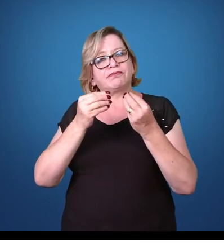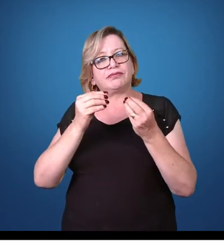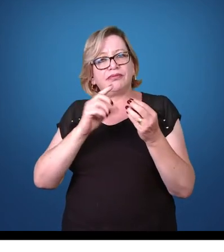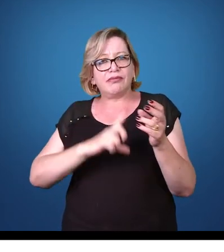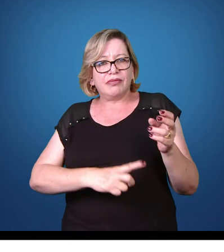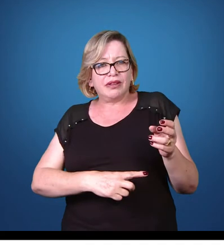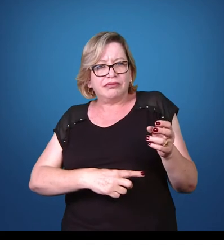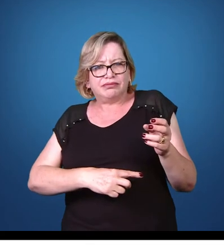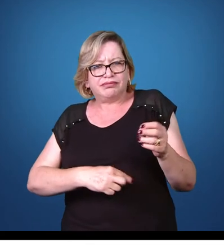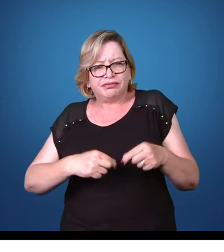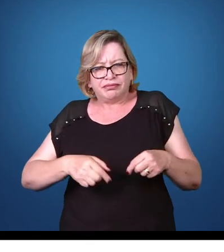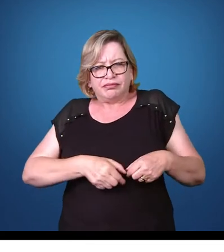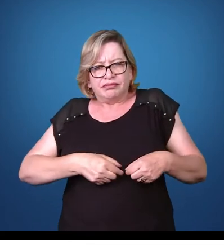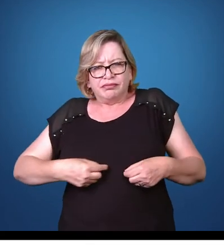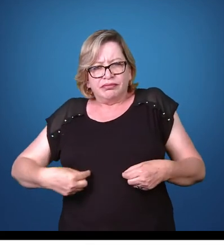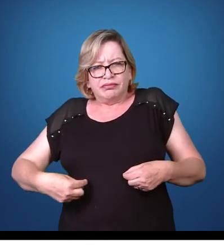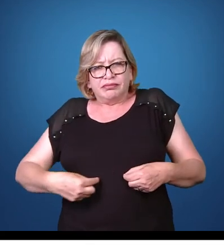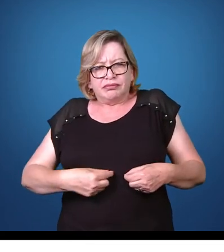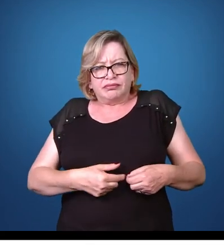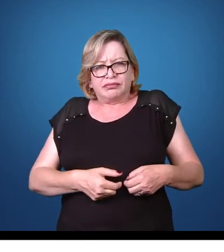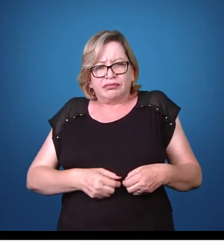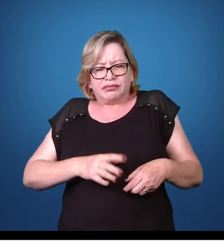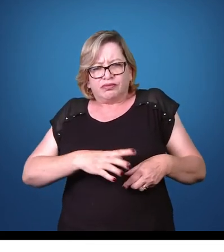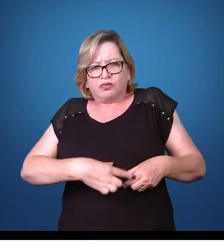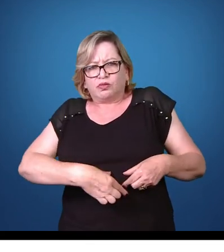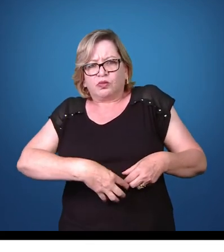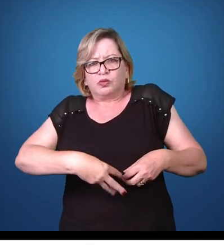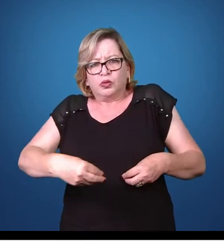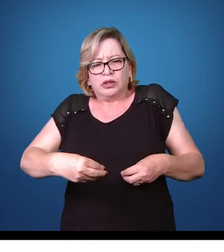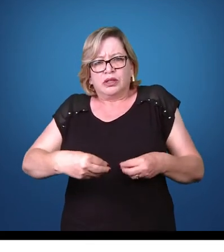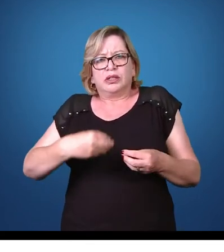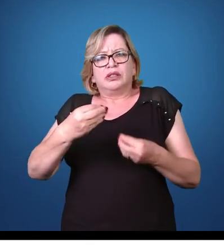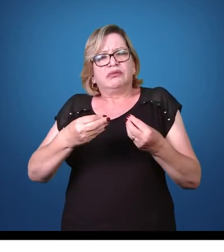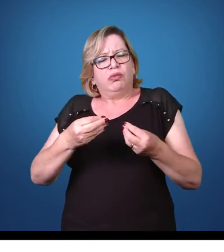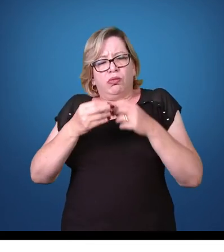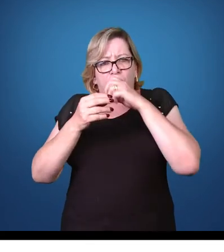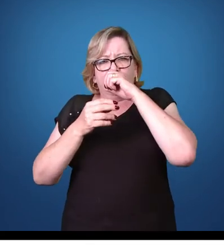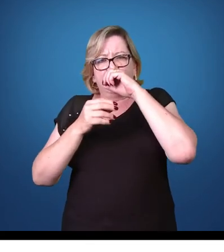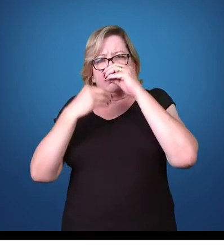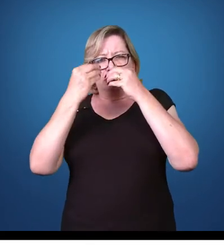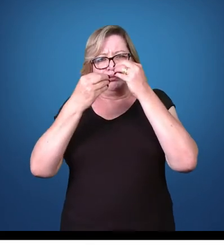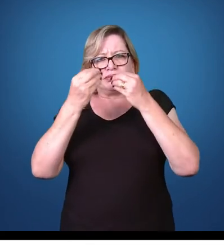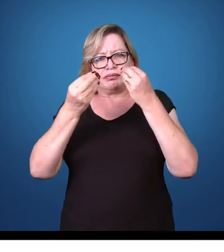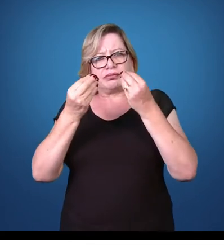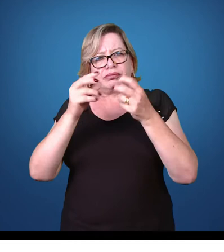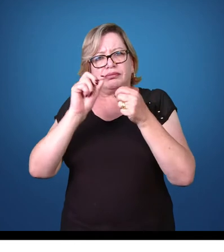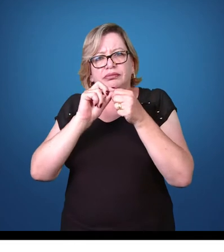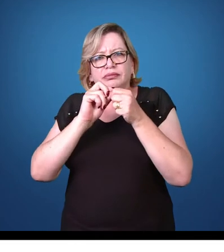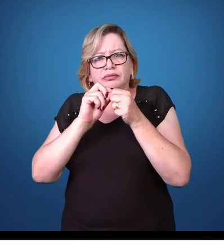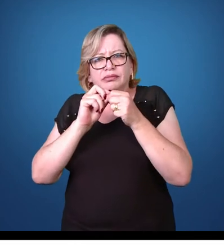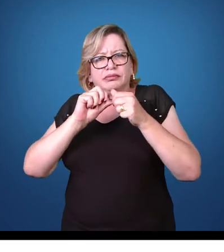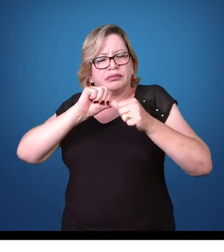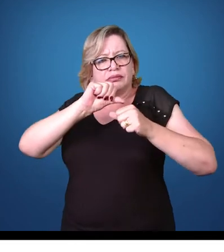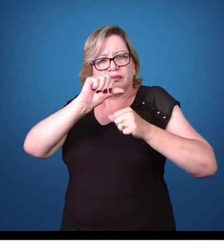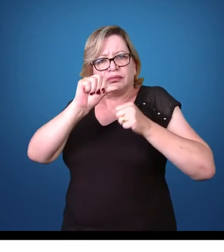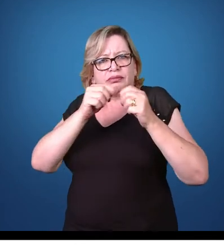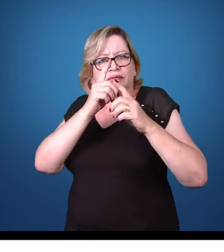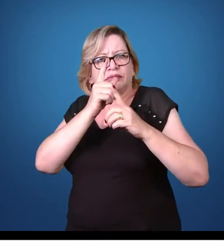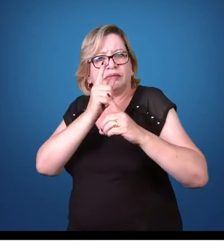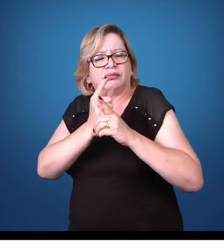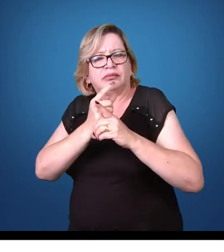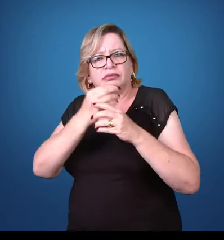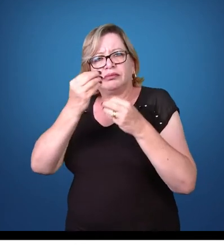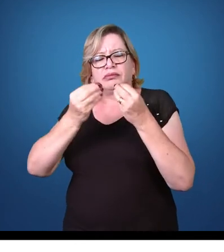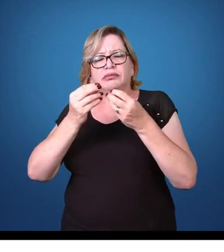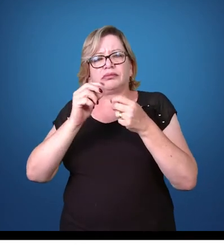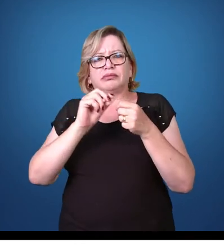coleta direta de fluidos do intestino delgado, especificamente do odeno, a fim de encontrar formas